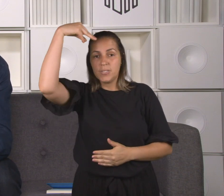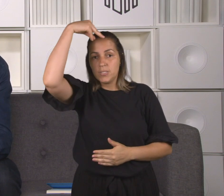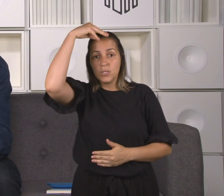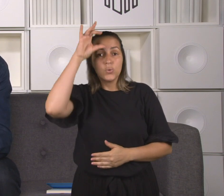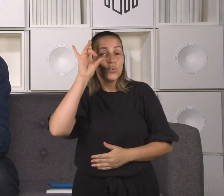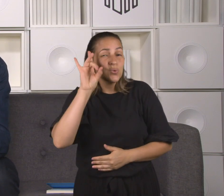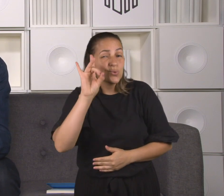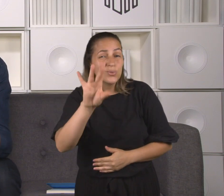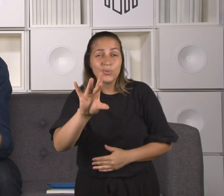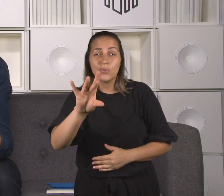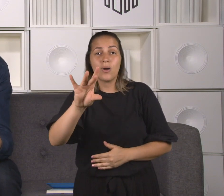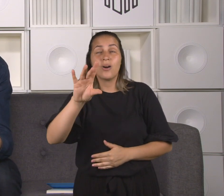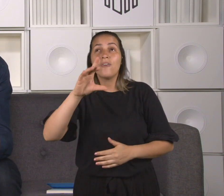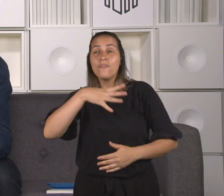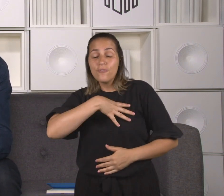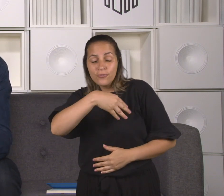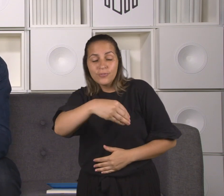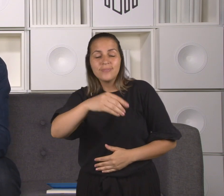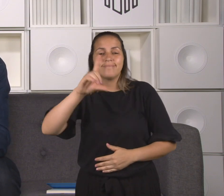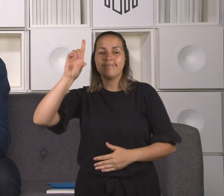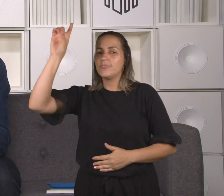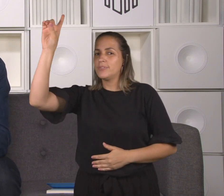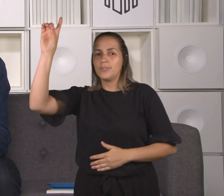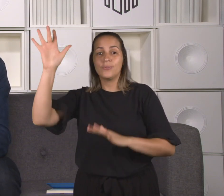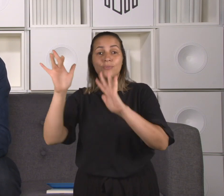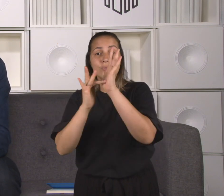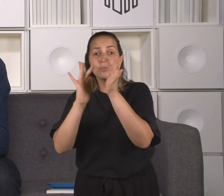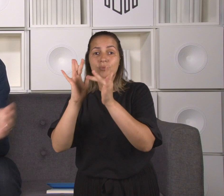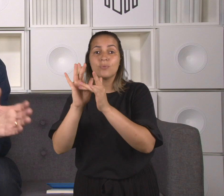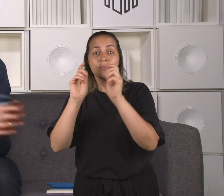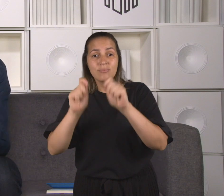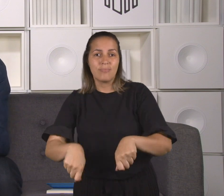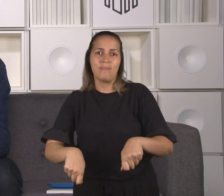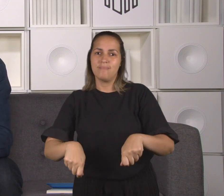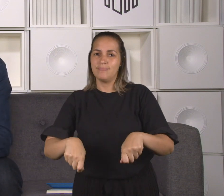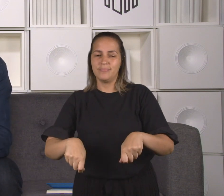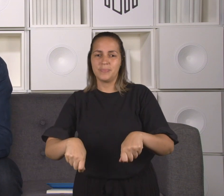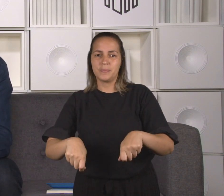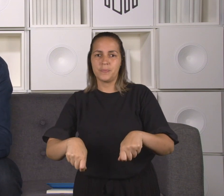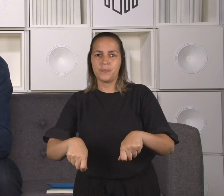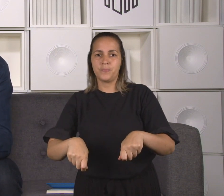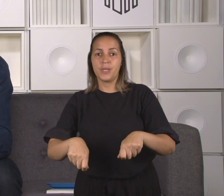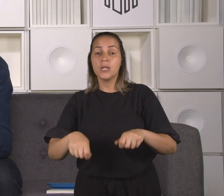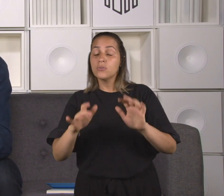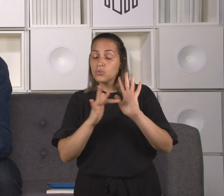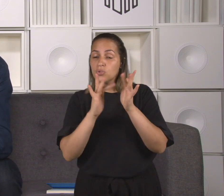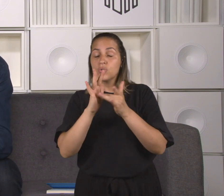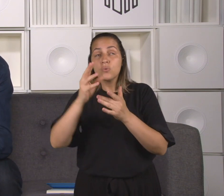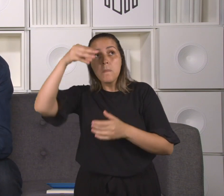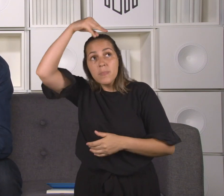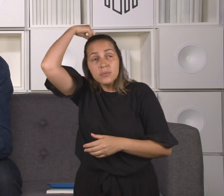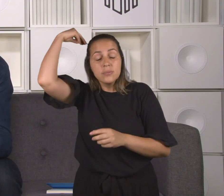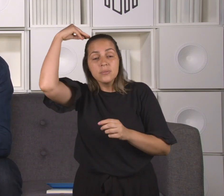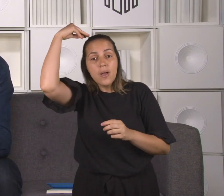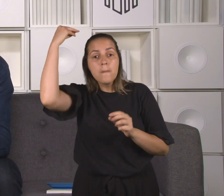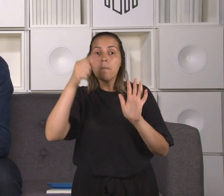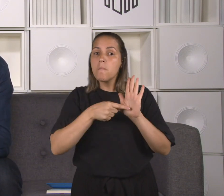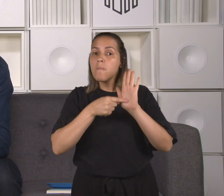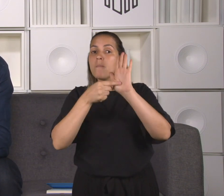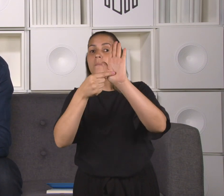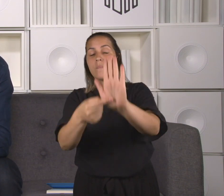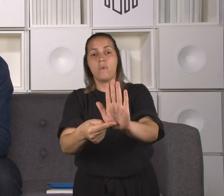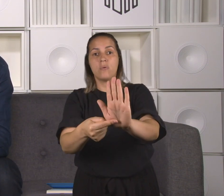presença da obra restauradora de Deus e esses sinais que o Messias e só o Messias poderia fazer